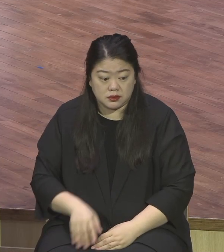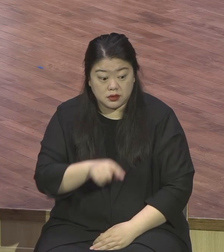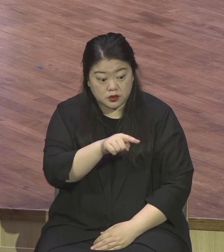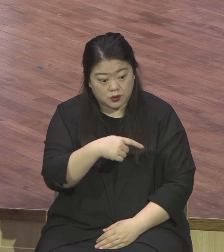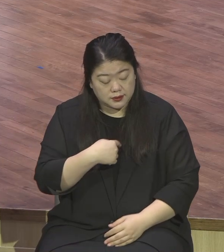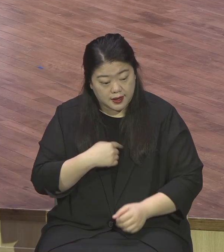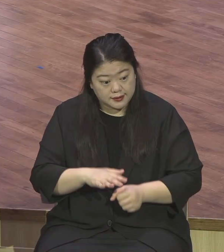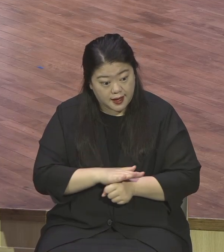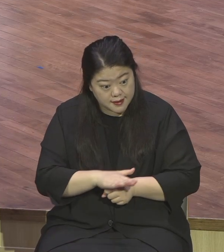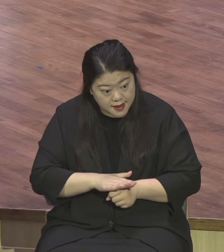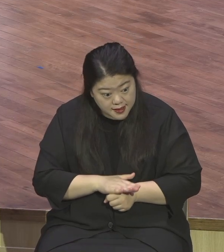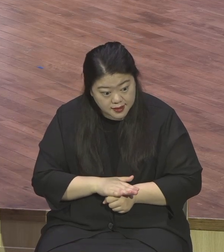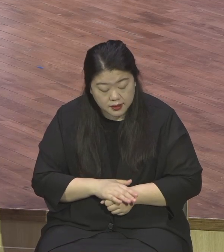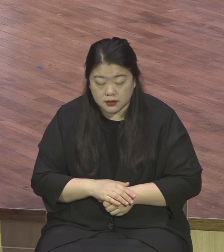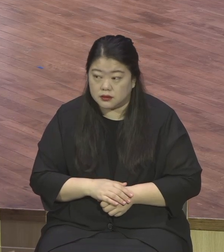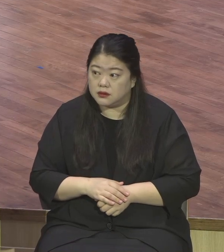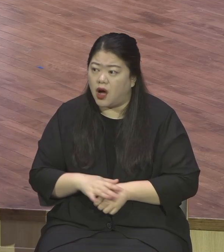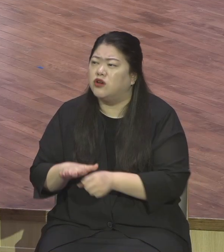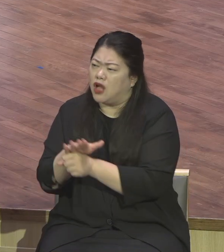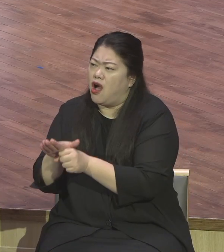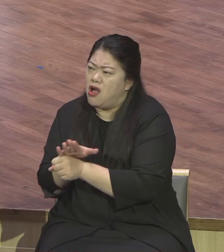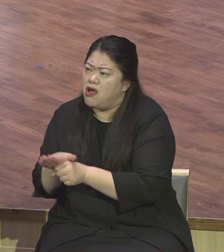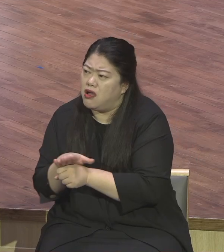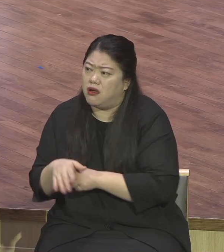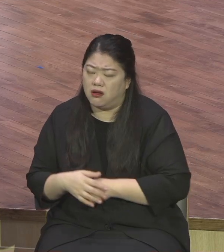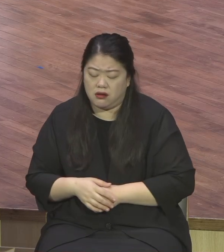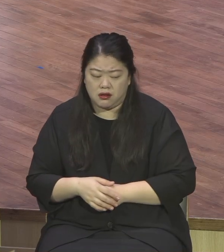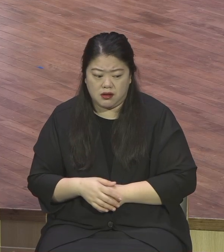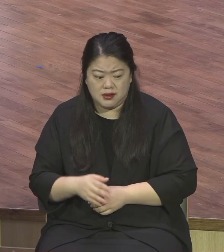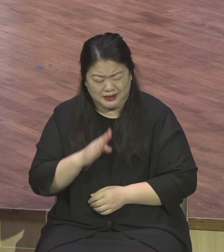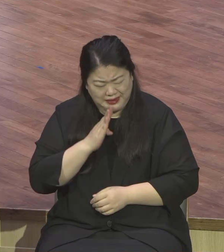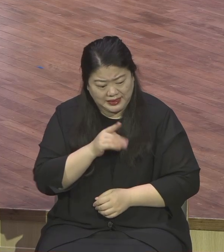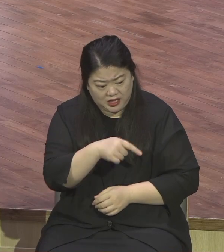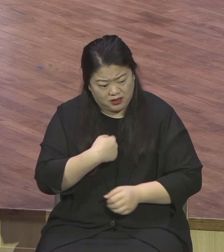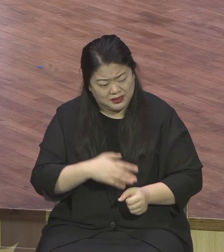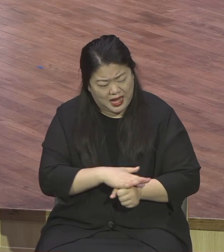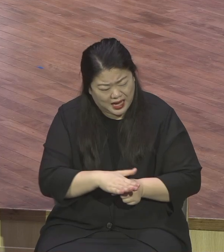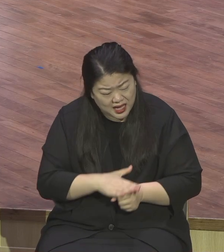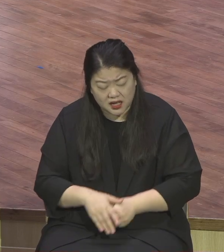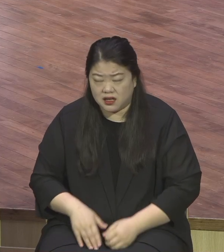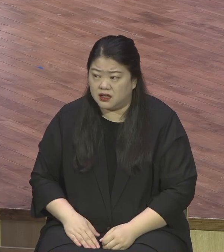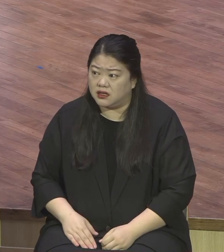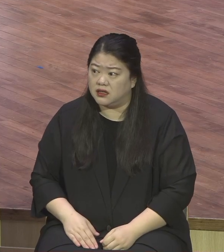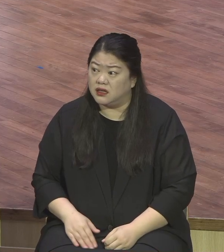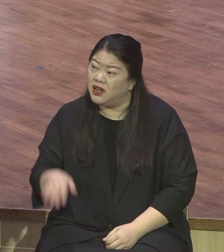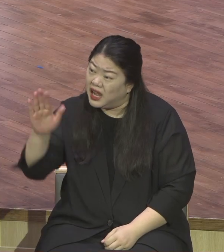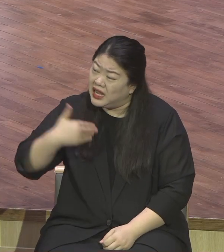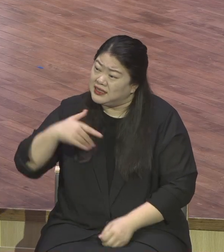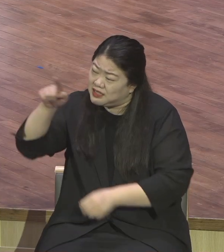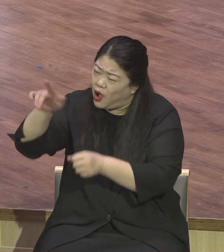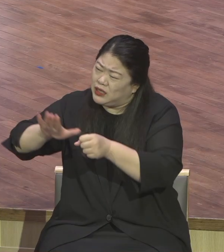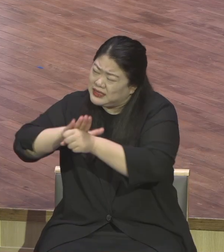세 번 부인했던 이 베드로에게 회복시기 위해서 세 번 질문했어요 그리고 세 번 답하게 만들었어요